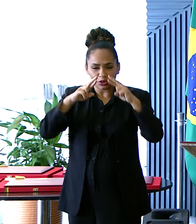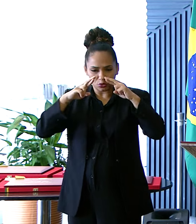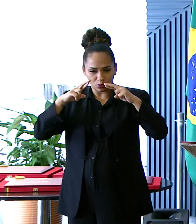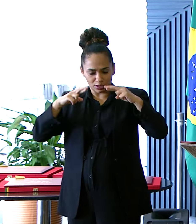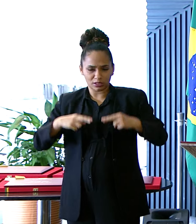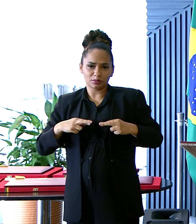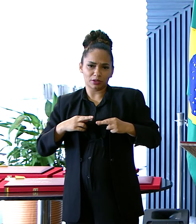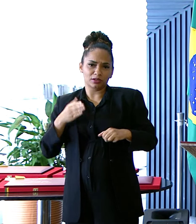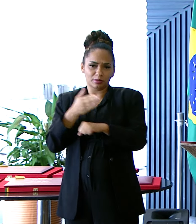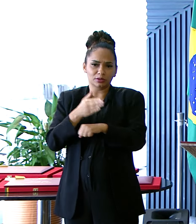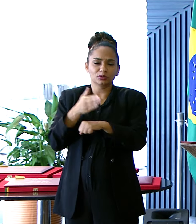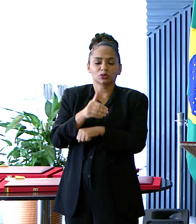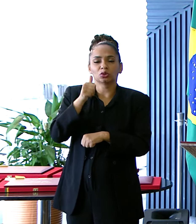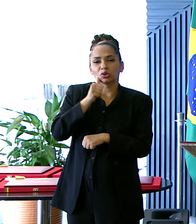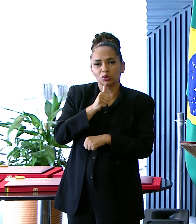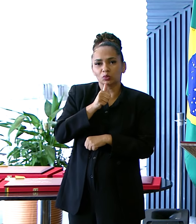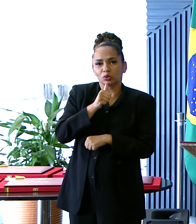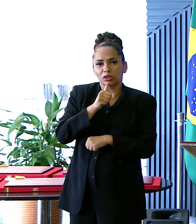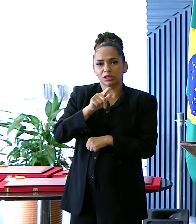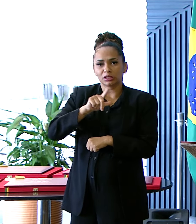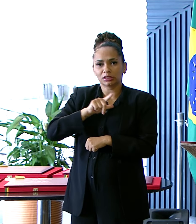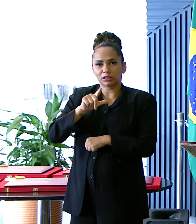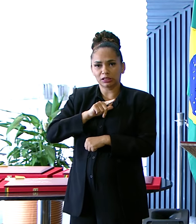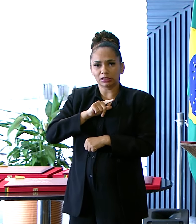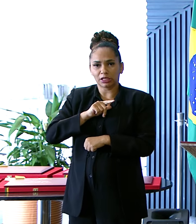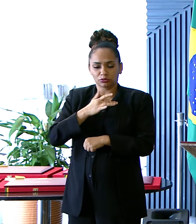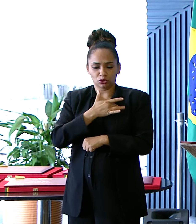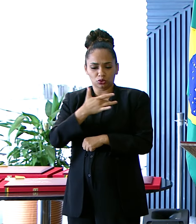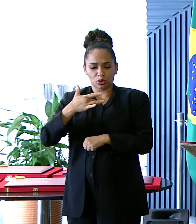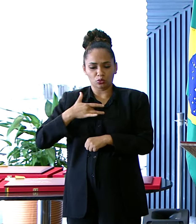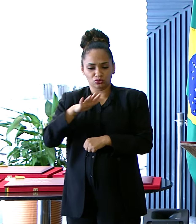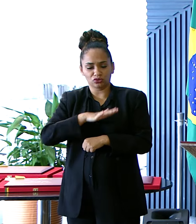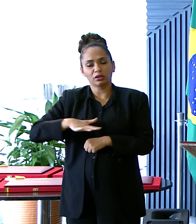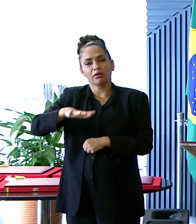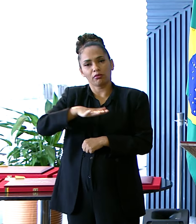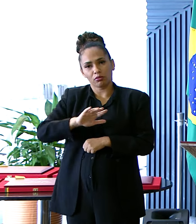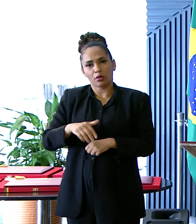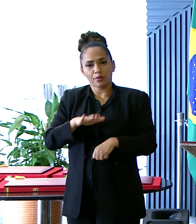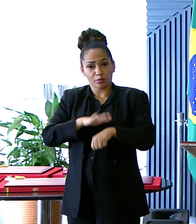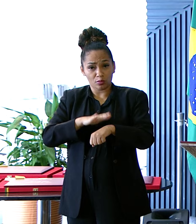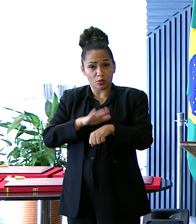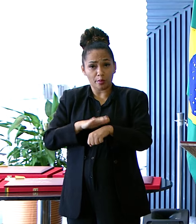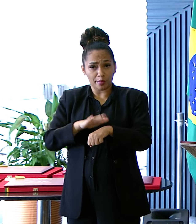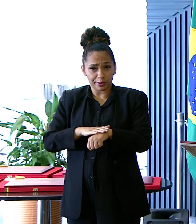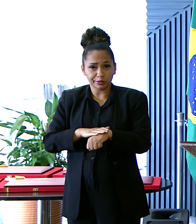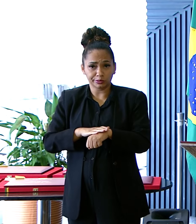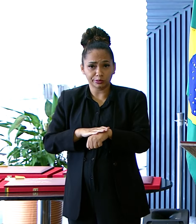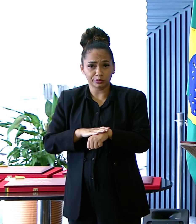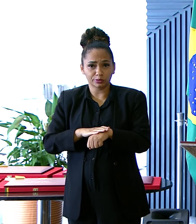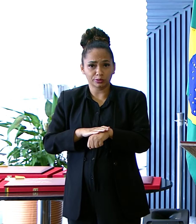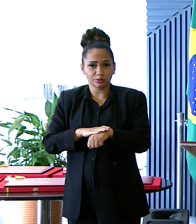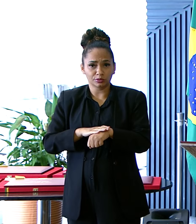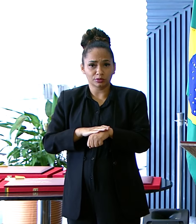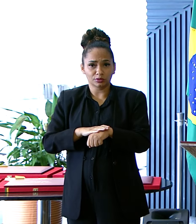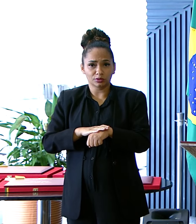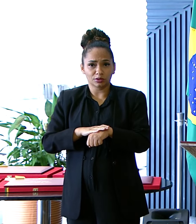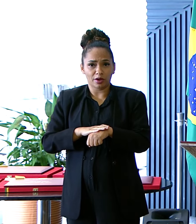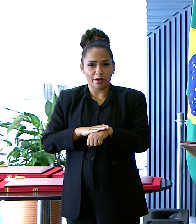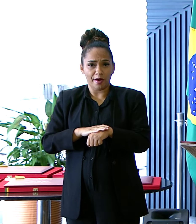participação Das mulheres Nas definições Acerca de sua saúde Neste momento Eu quero Destacar